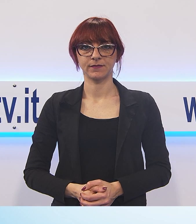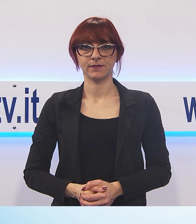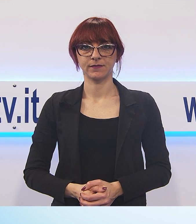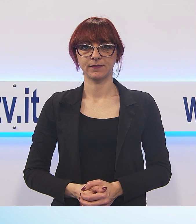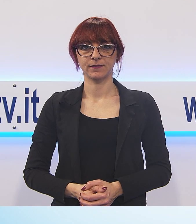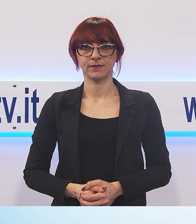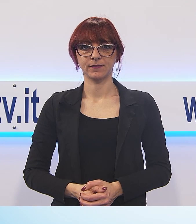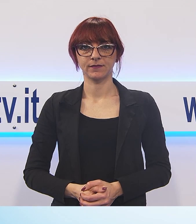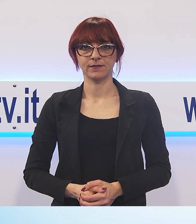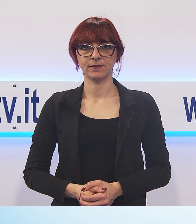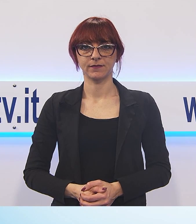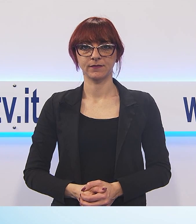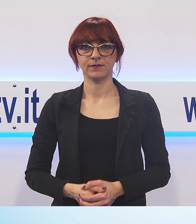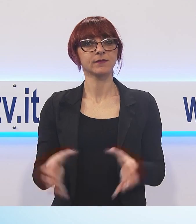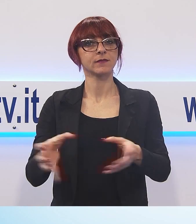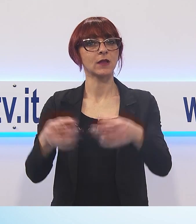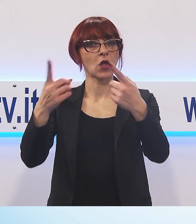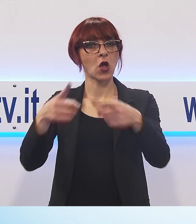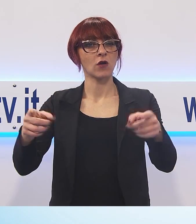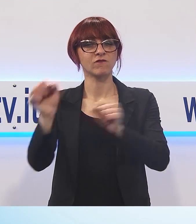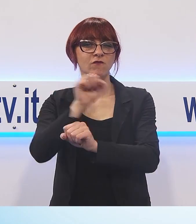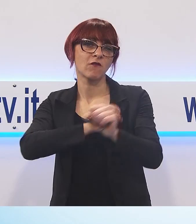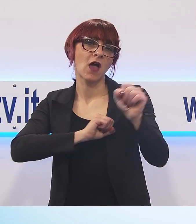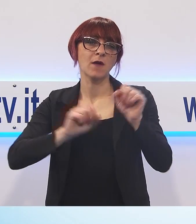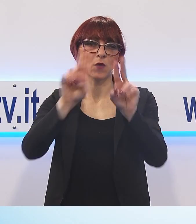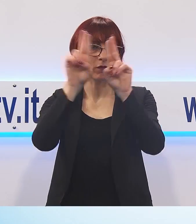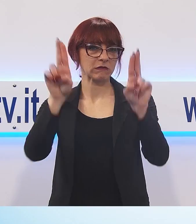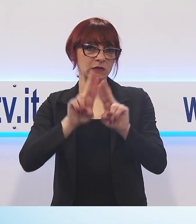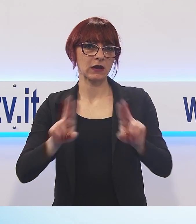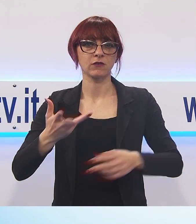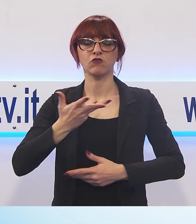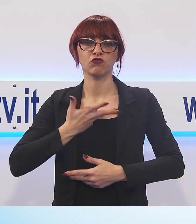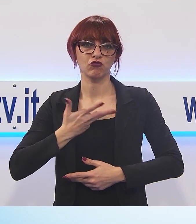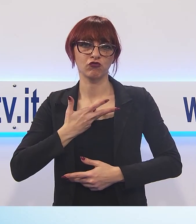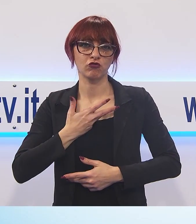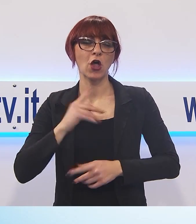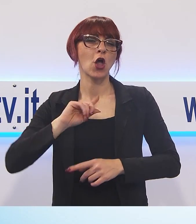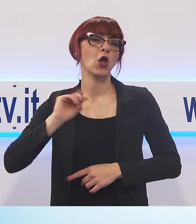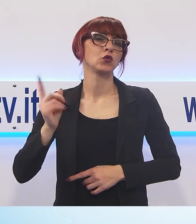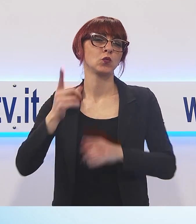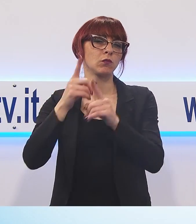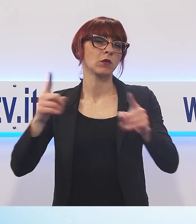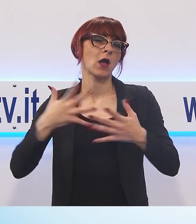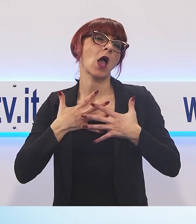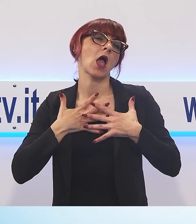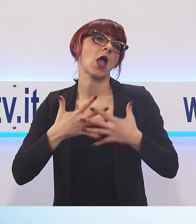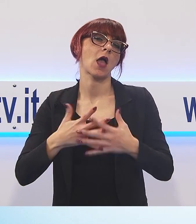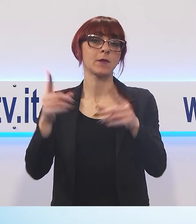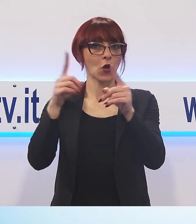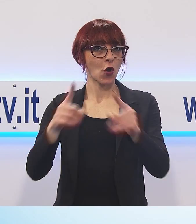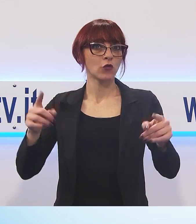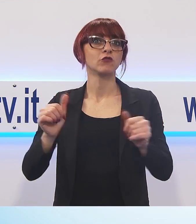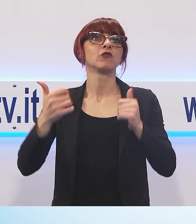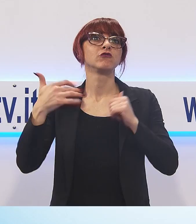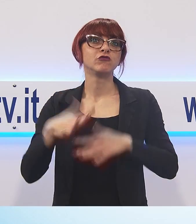Un'orchestra affermata a livello internazionale, un repertorio amato da tutti, un concerto che già nelle premesse